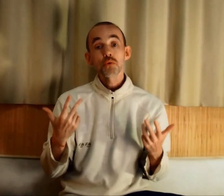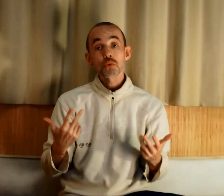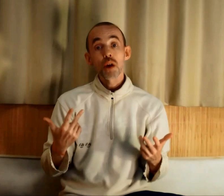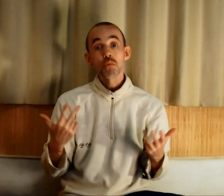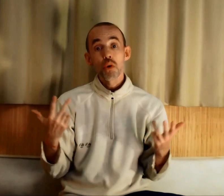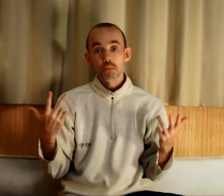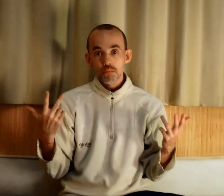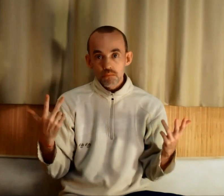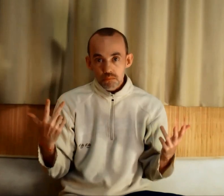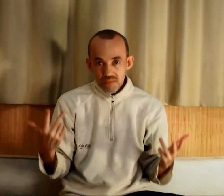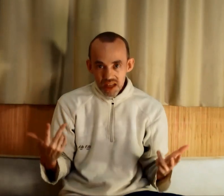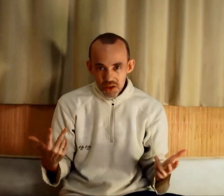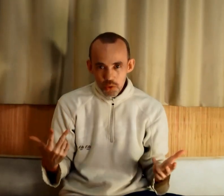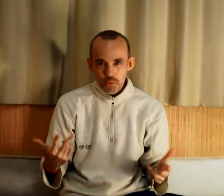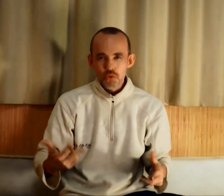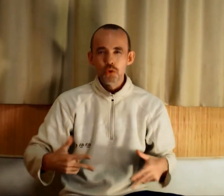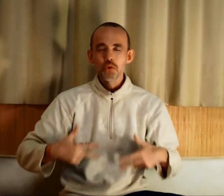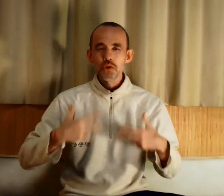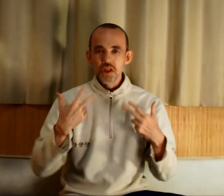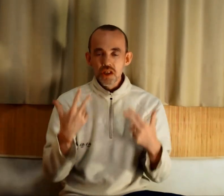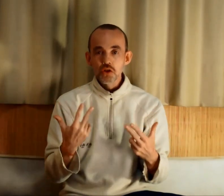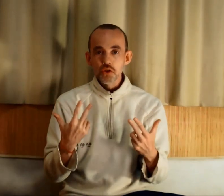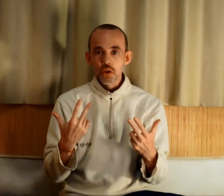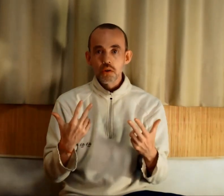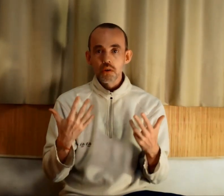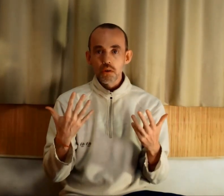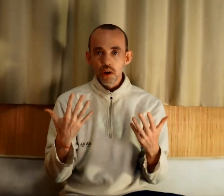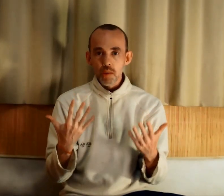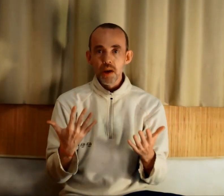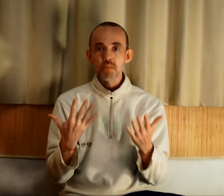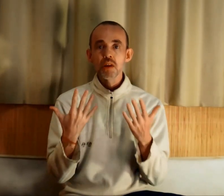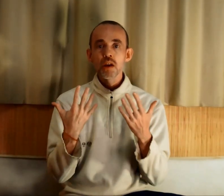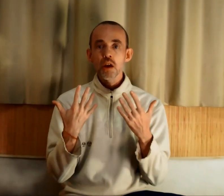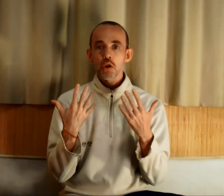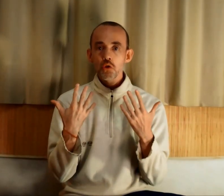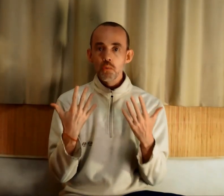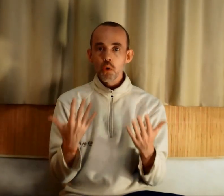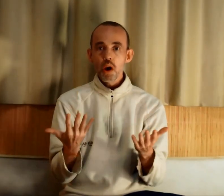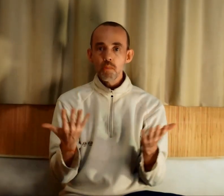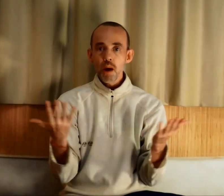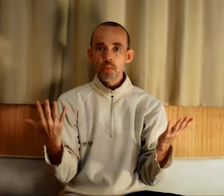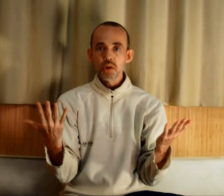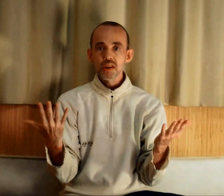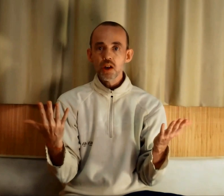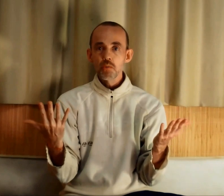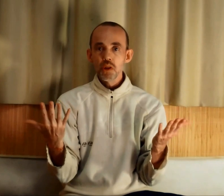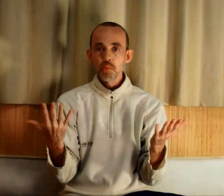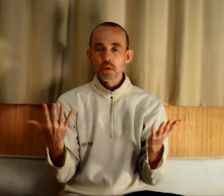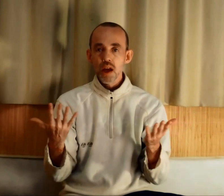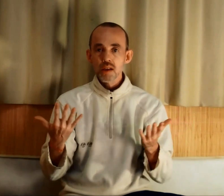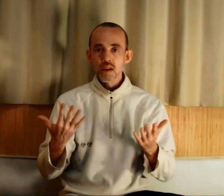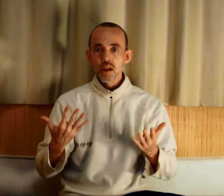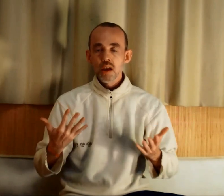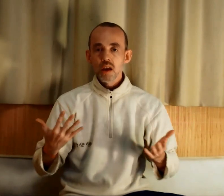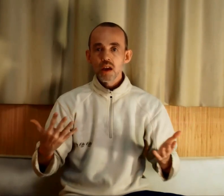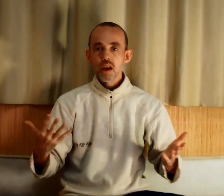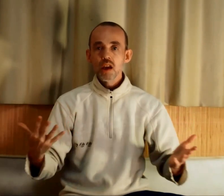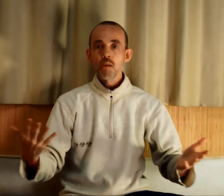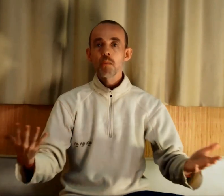la source de l'amour est en vous. Je le dis, je le répète, mais ne me croyez pas, prenez ça comme une hypothèse, et à un